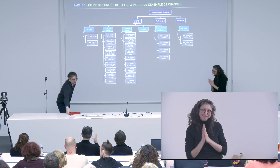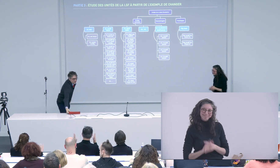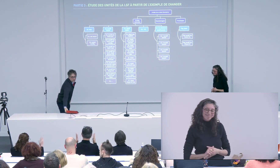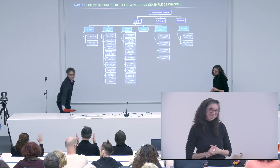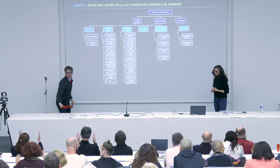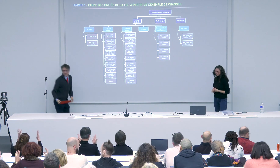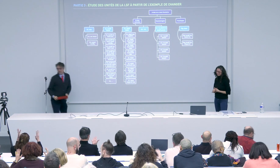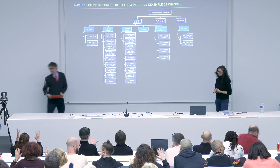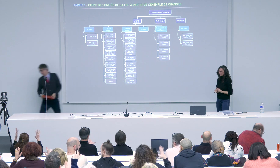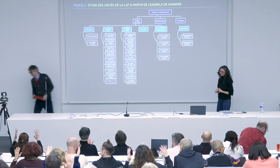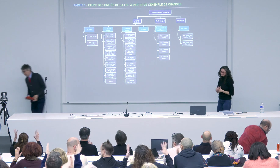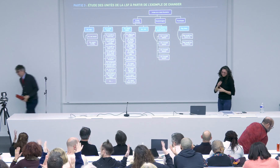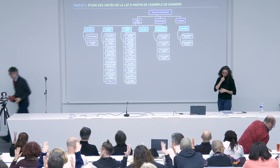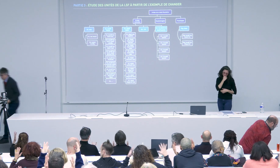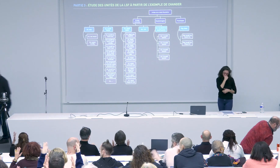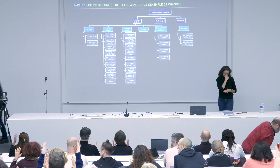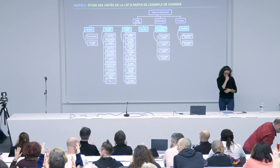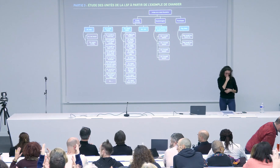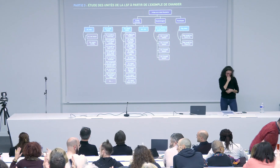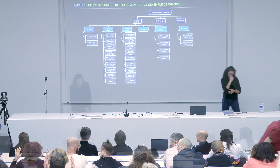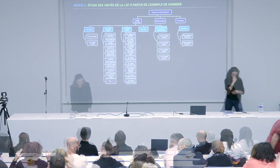merci beaucoup merci